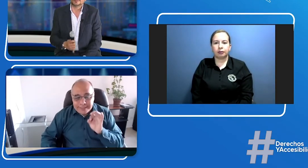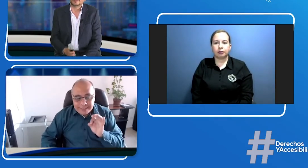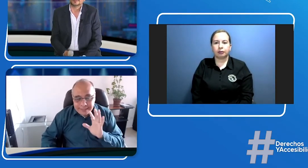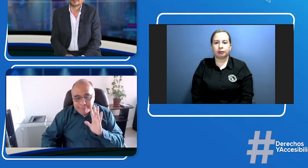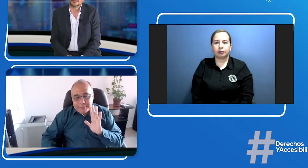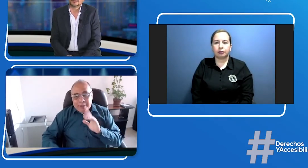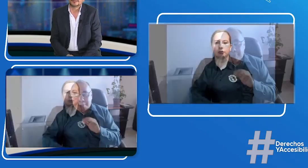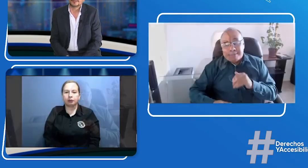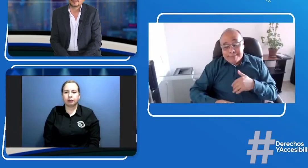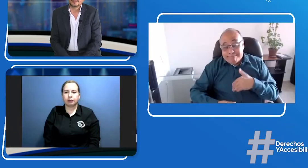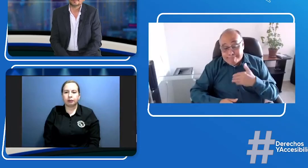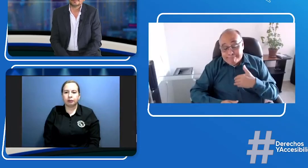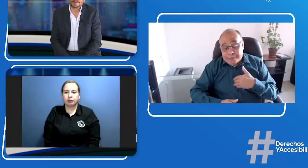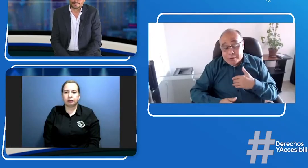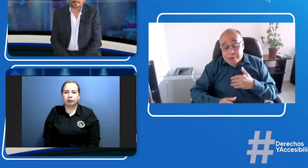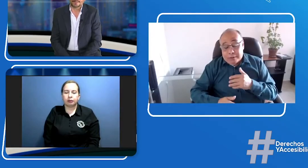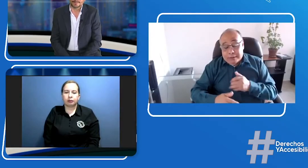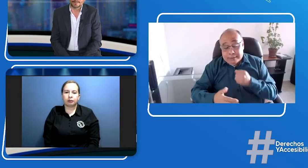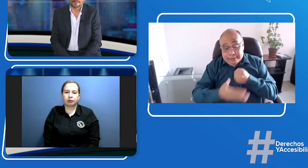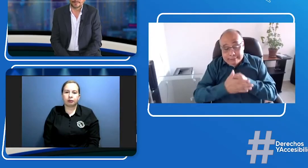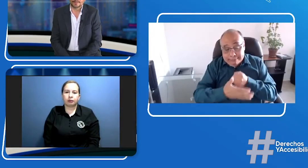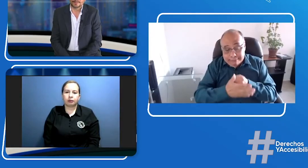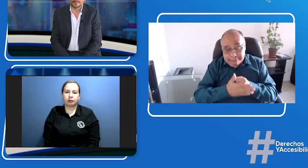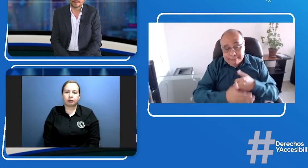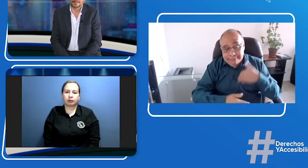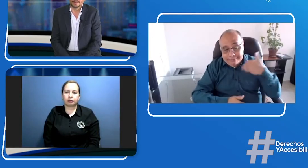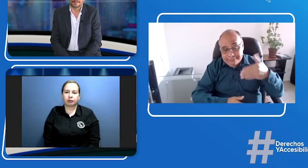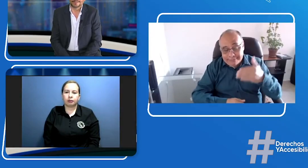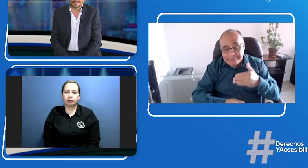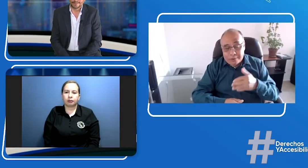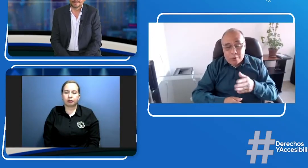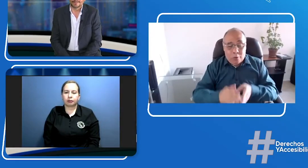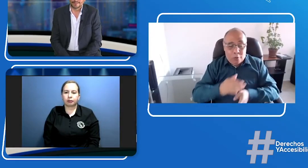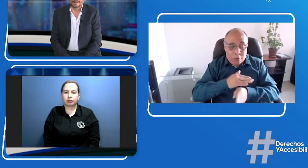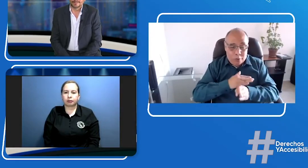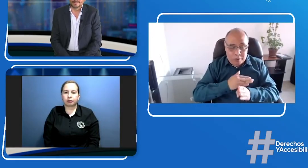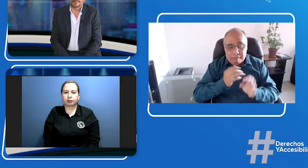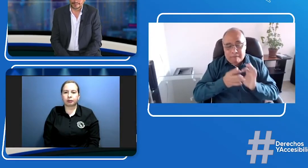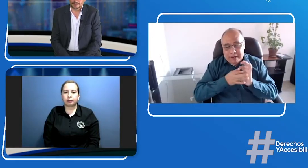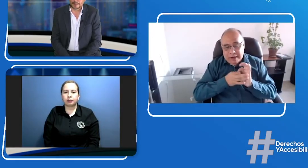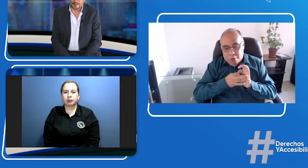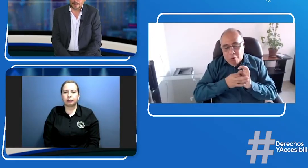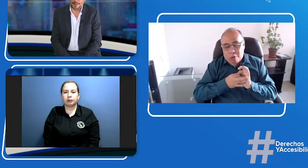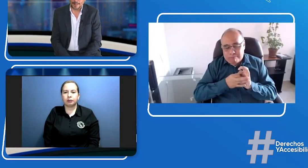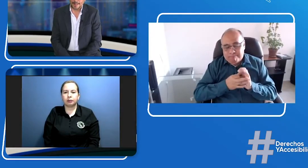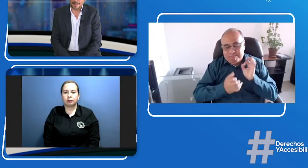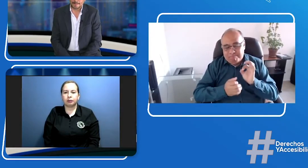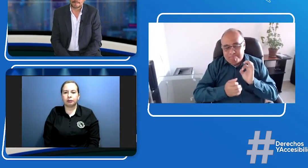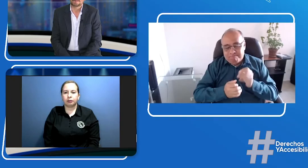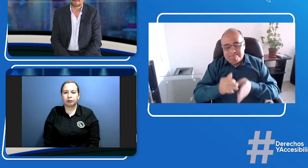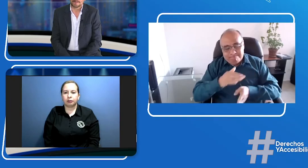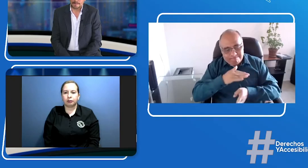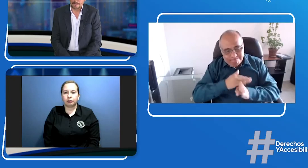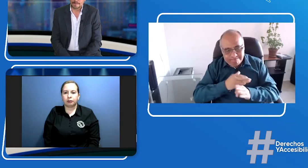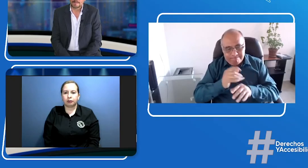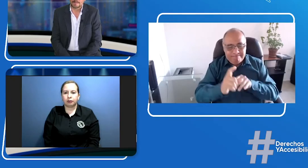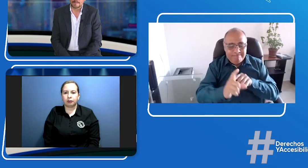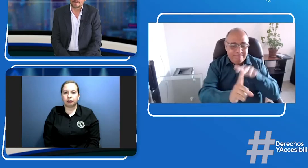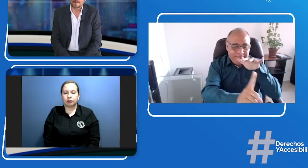entendemos bueno es algo en lo que hay que seguir haciendo esta incidencia y en los que